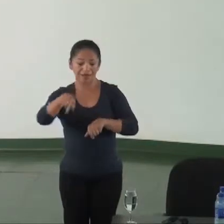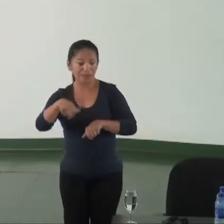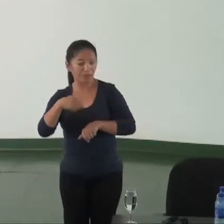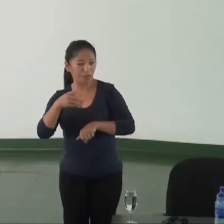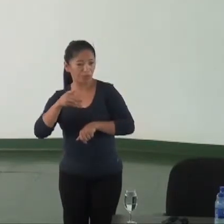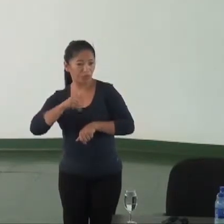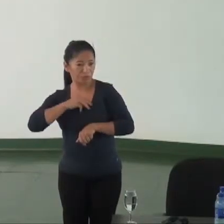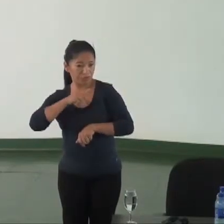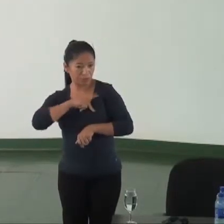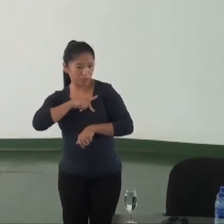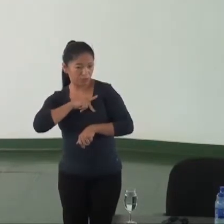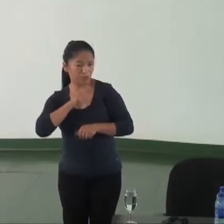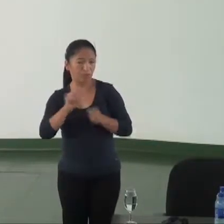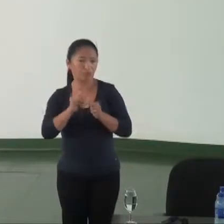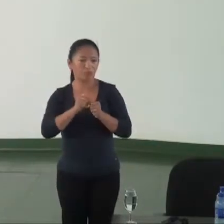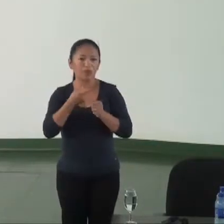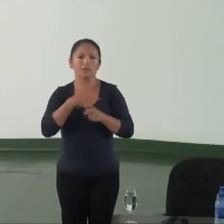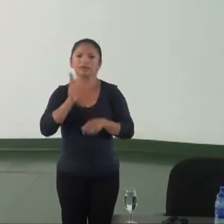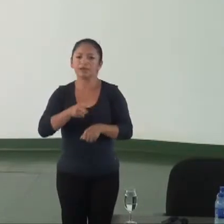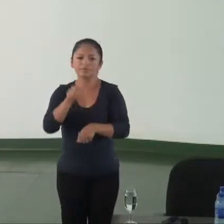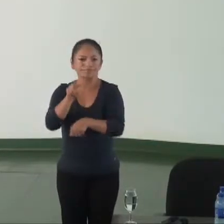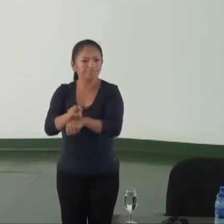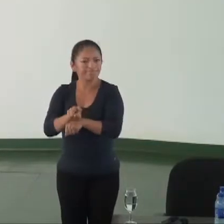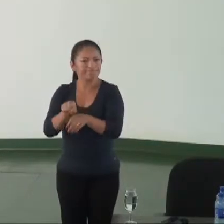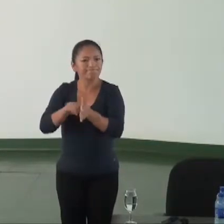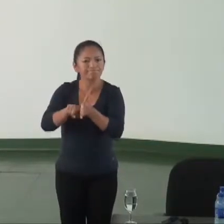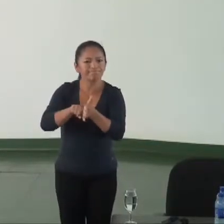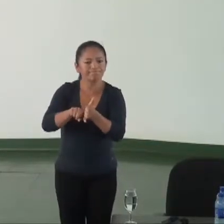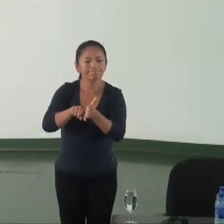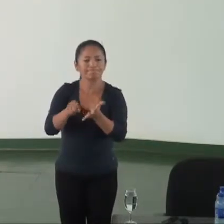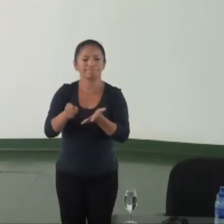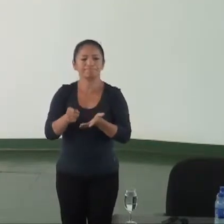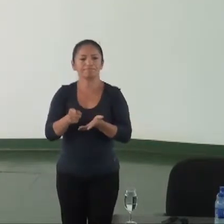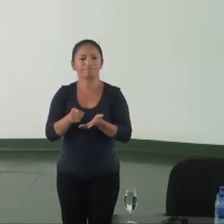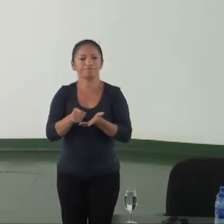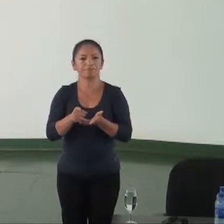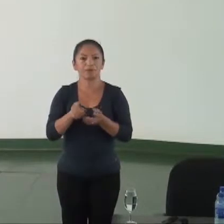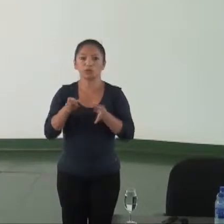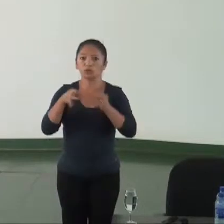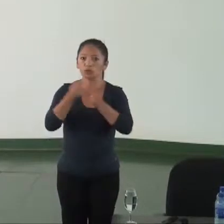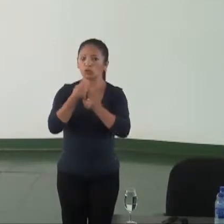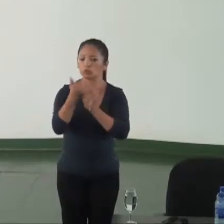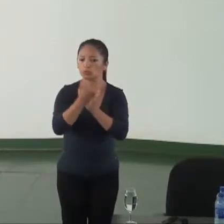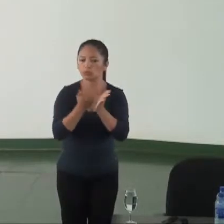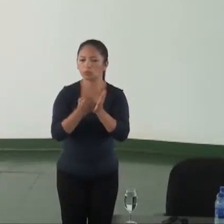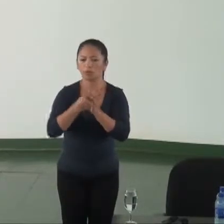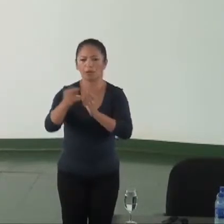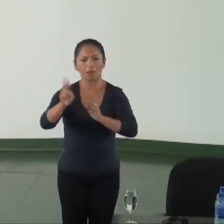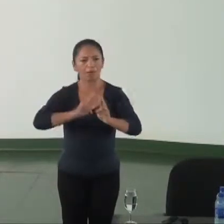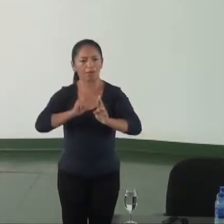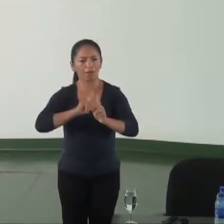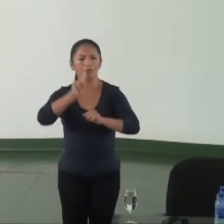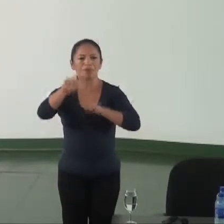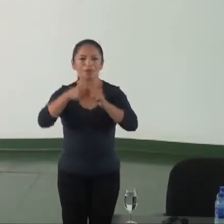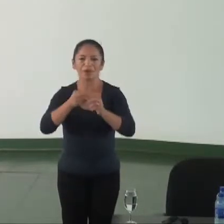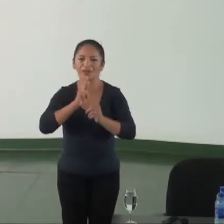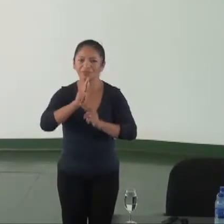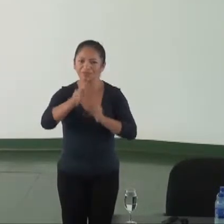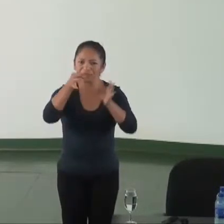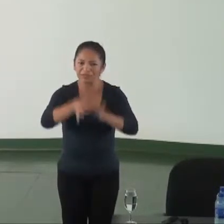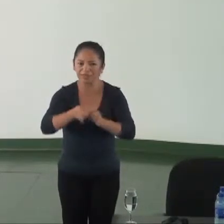fazer esse acompanhamento, esse monitoramento dos pedidos de respostas e da forma como eles são